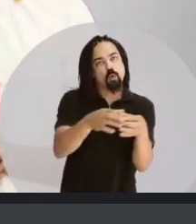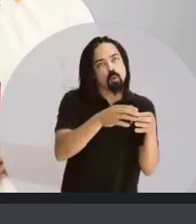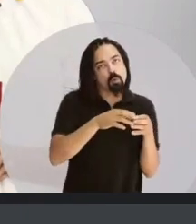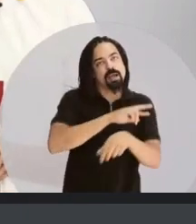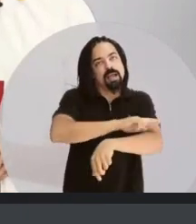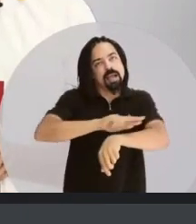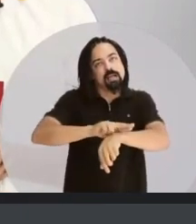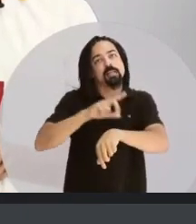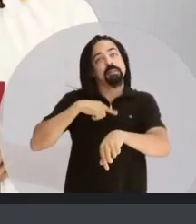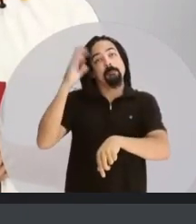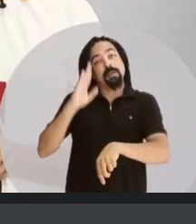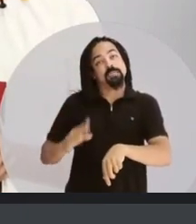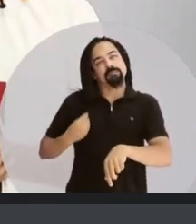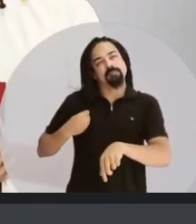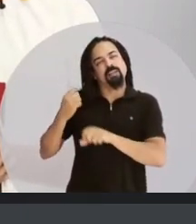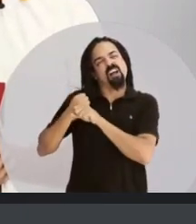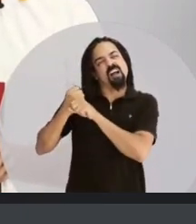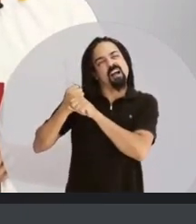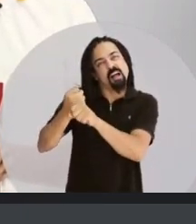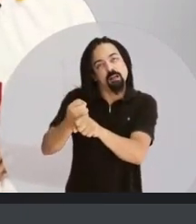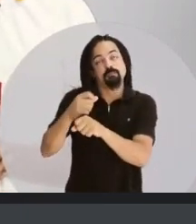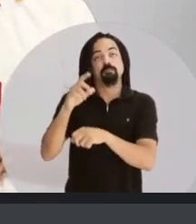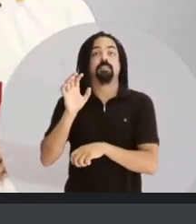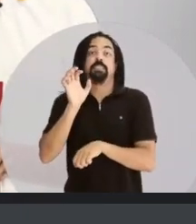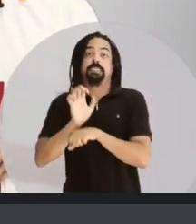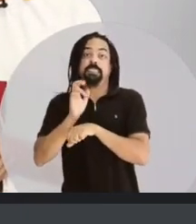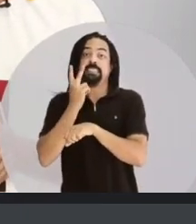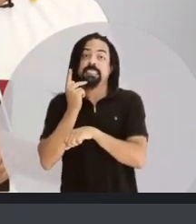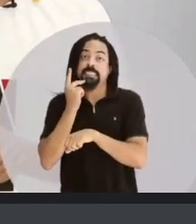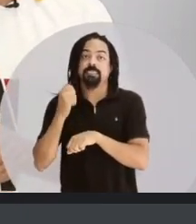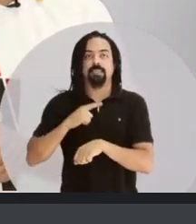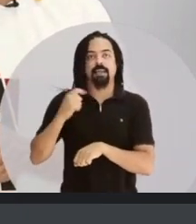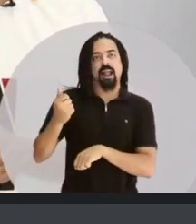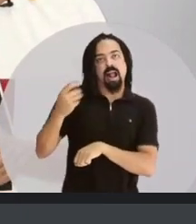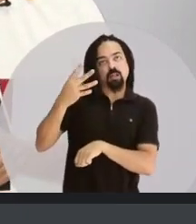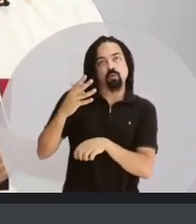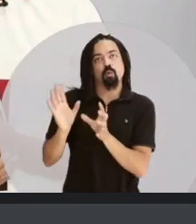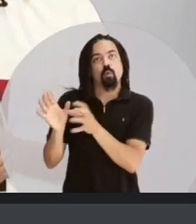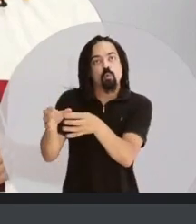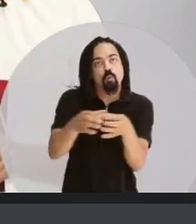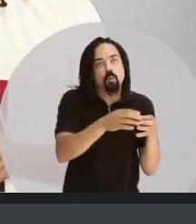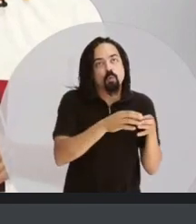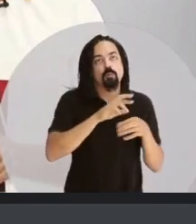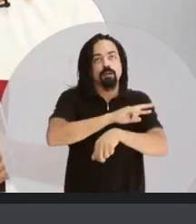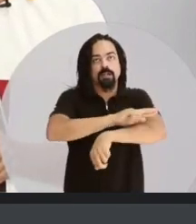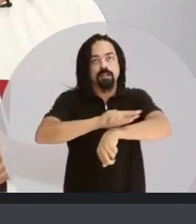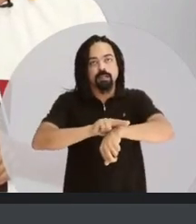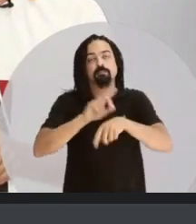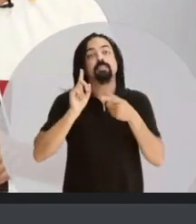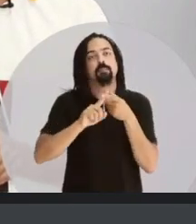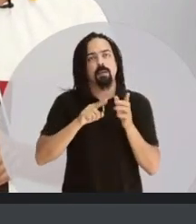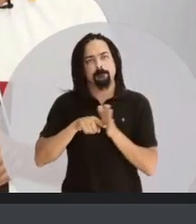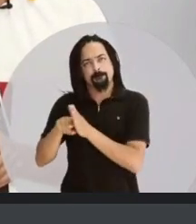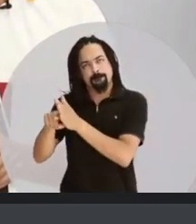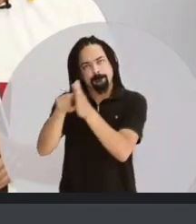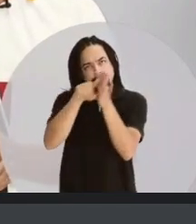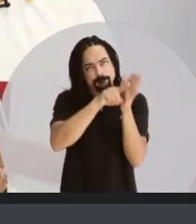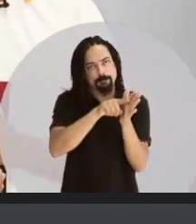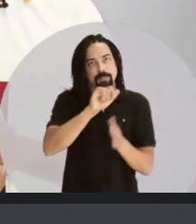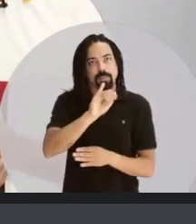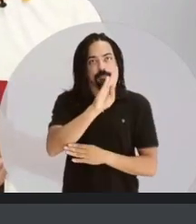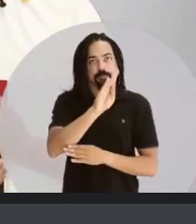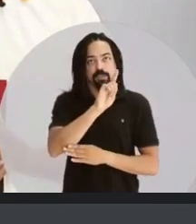pertencem a variados grupos étnicos que habitam o país há milhares de anos. Somente o Ceará tem 14 etnias.